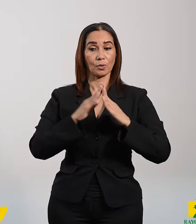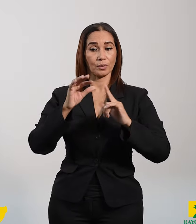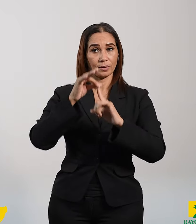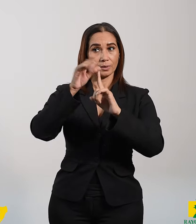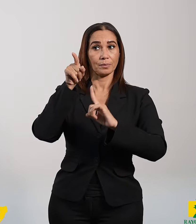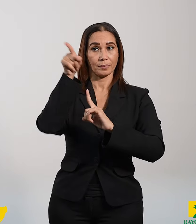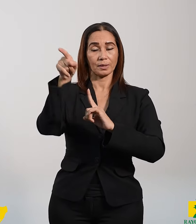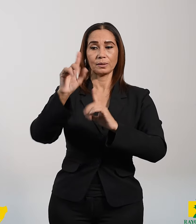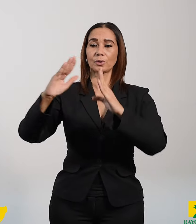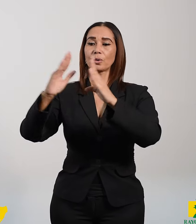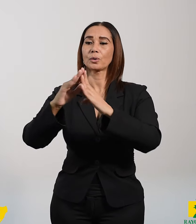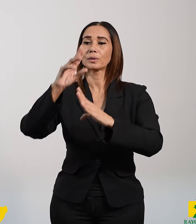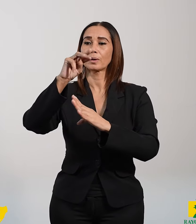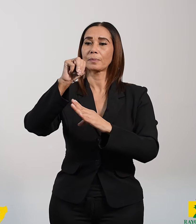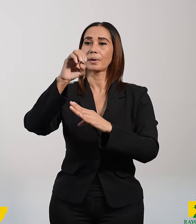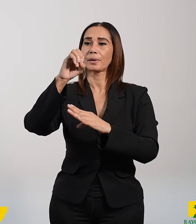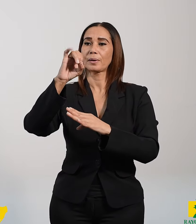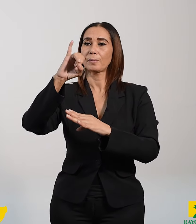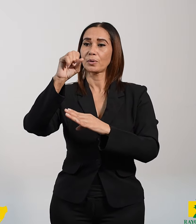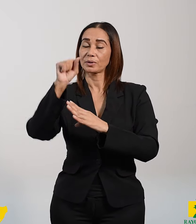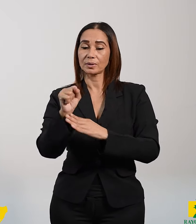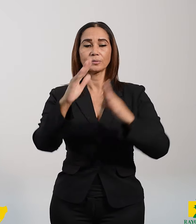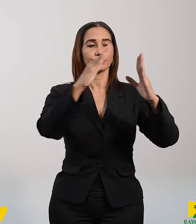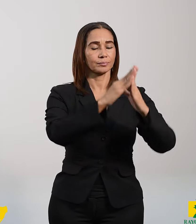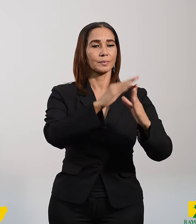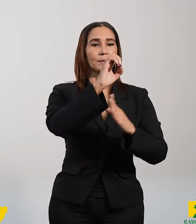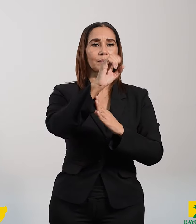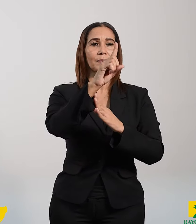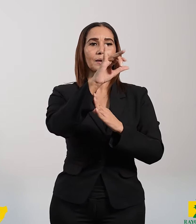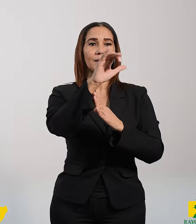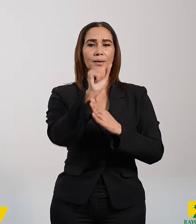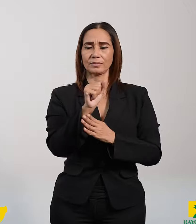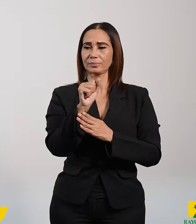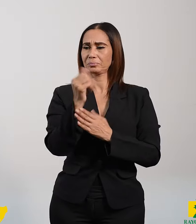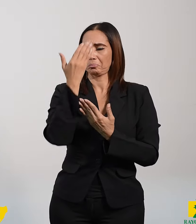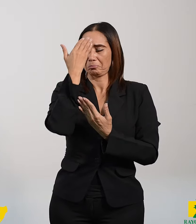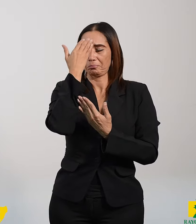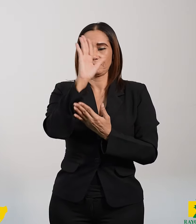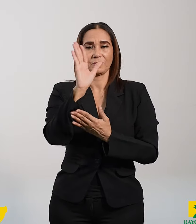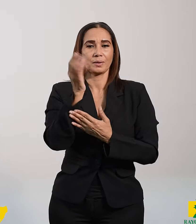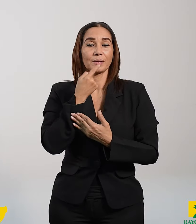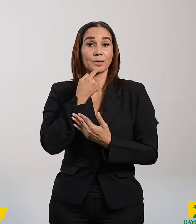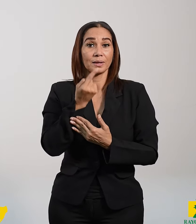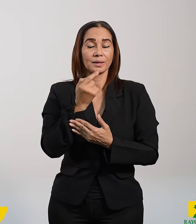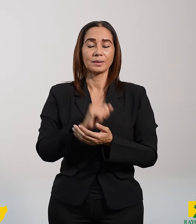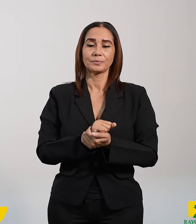para Moisés y otra para Elías. No sabía lo que decía. Todavía